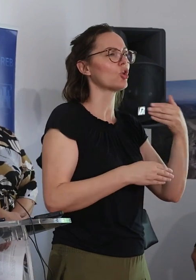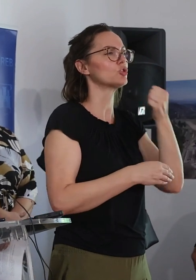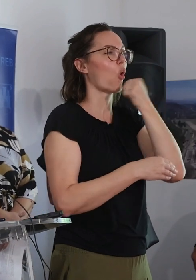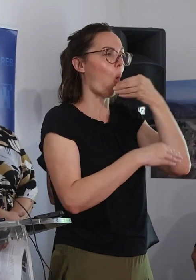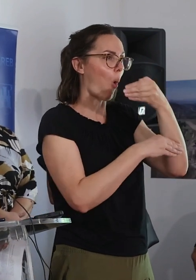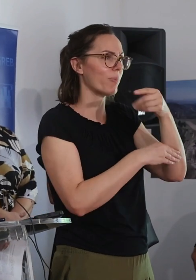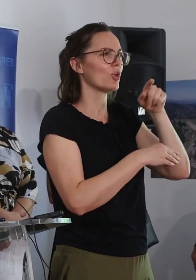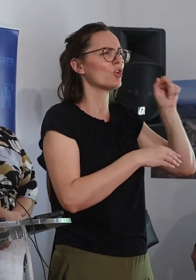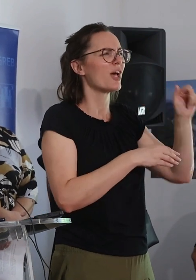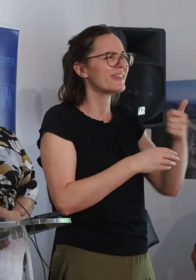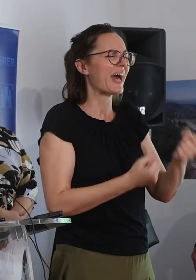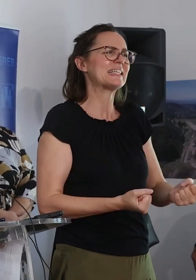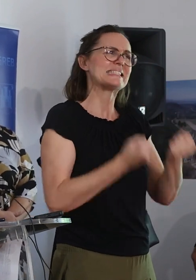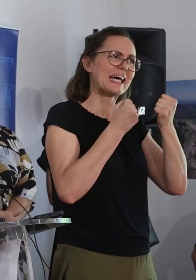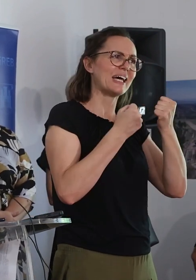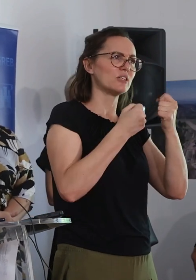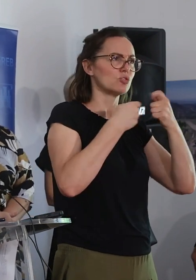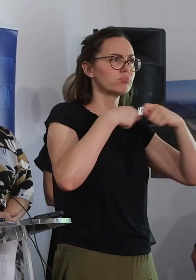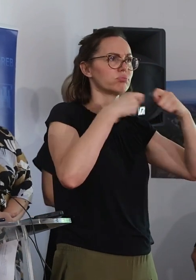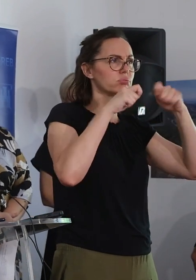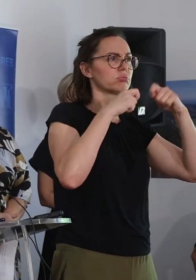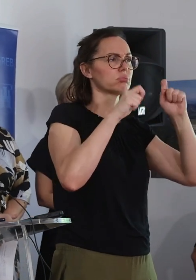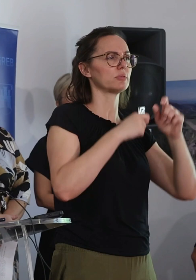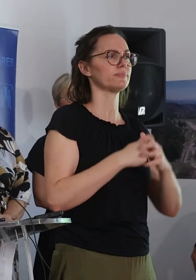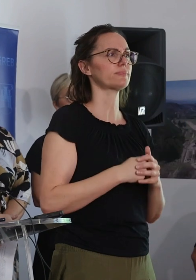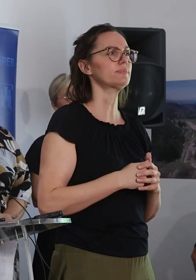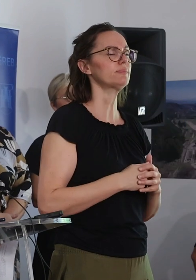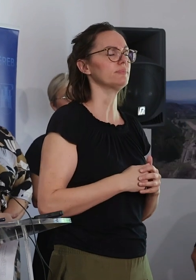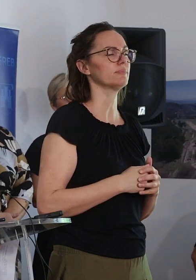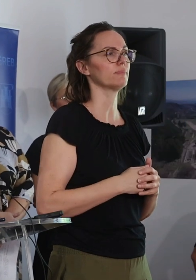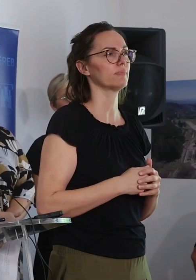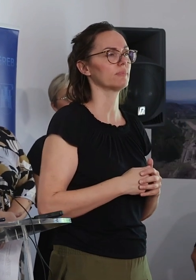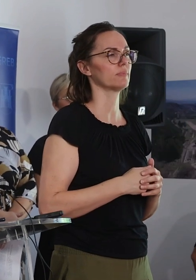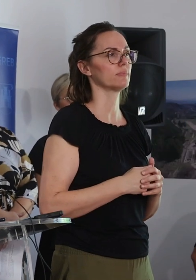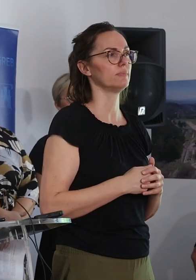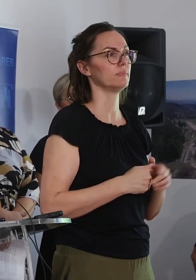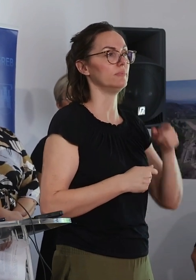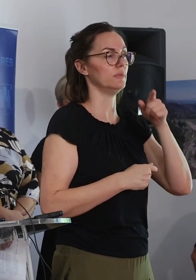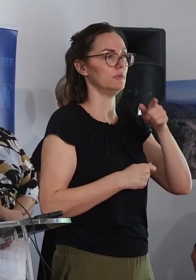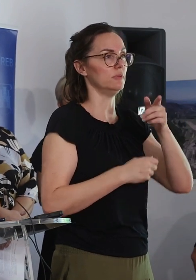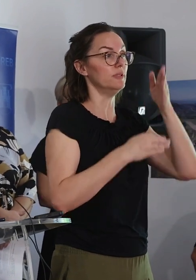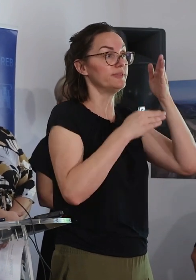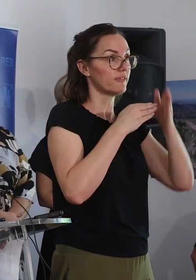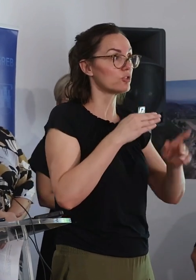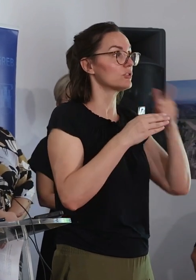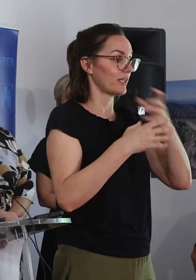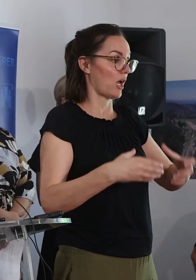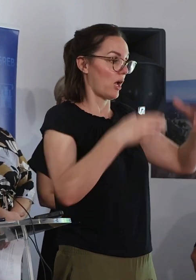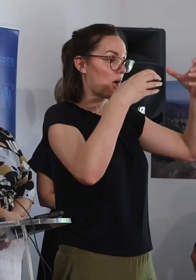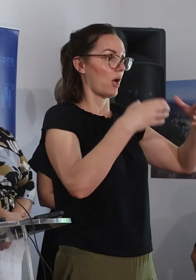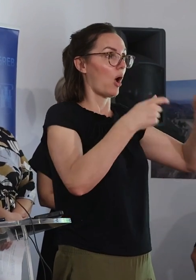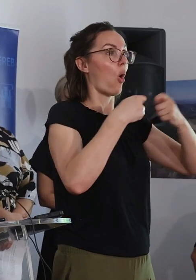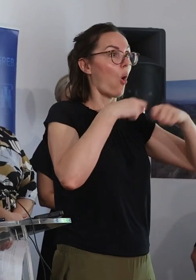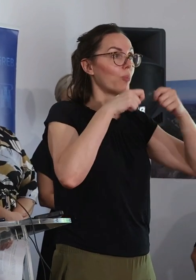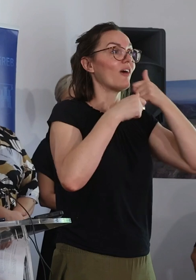zapravo projekt obnove od potresa kad govorimo o muzejima. On je završio svoju konstrukcijsku obnovu, međutim sad